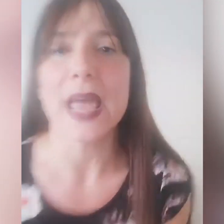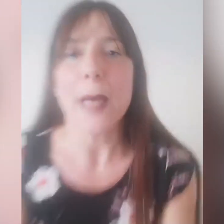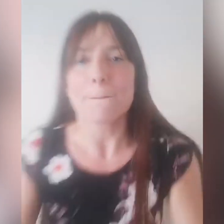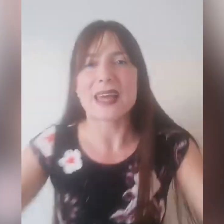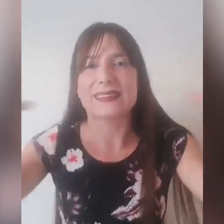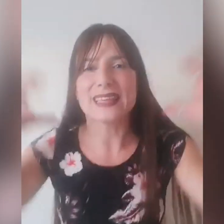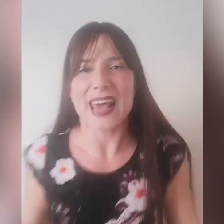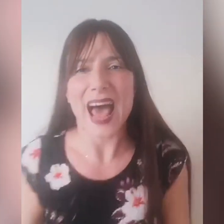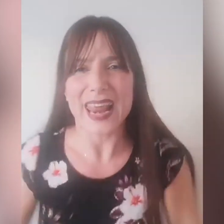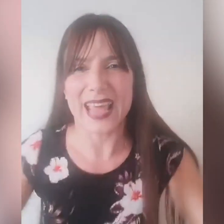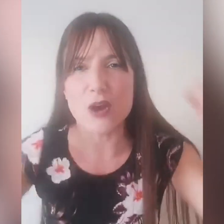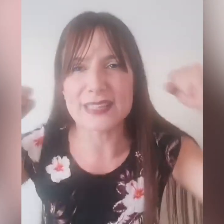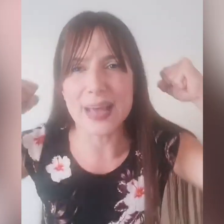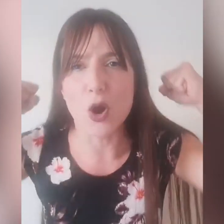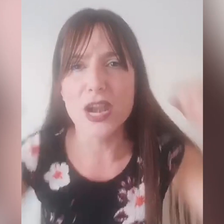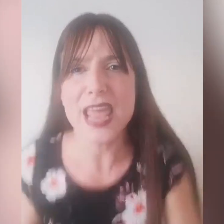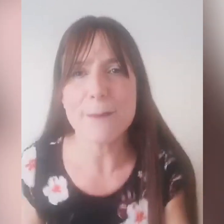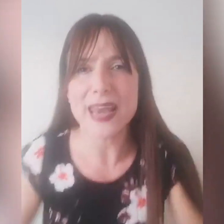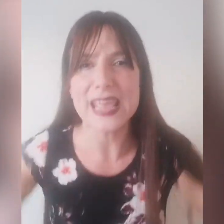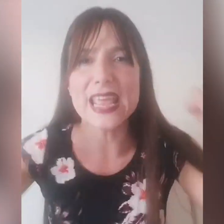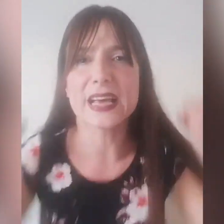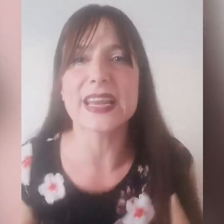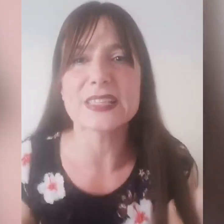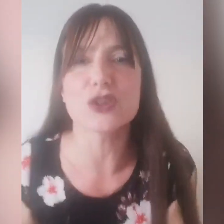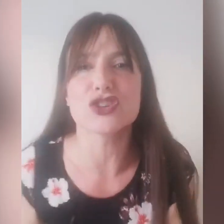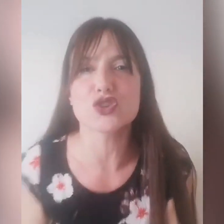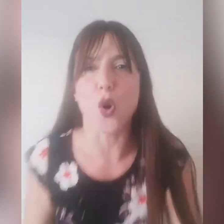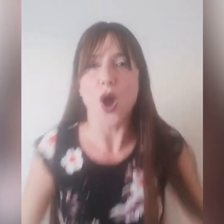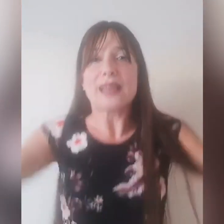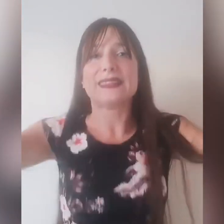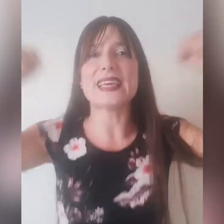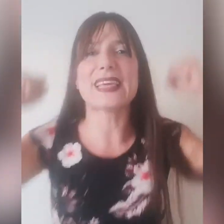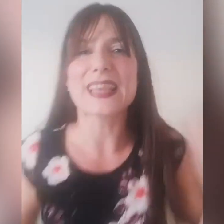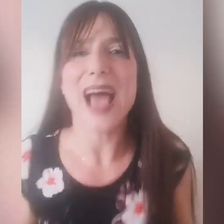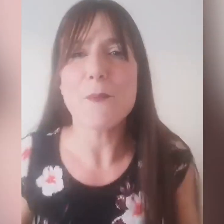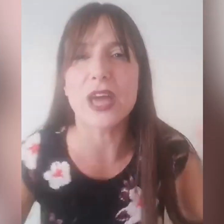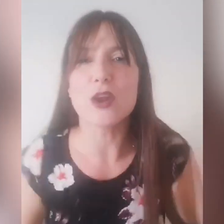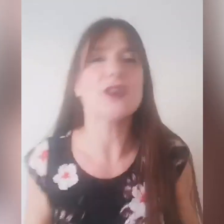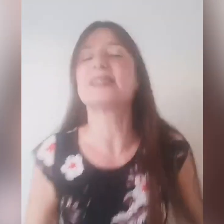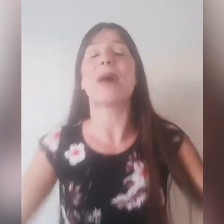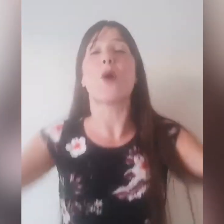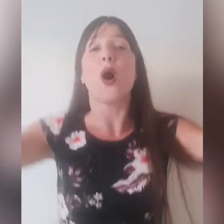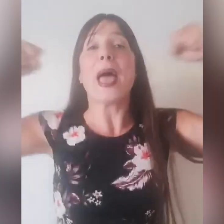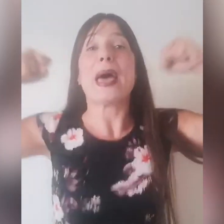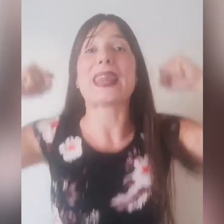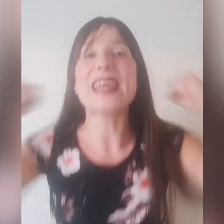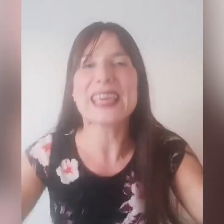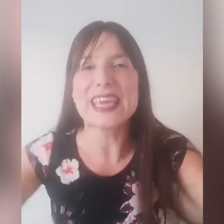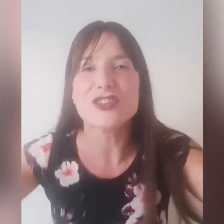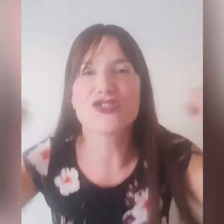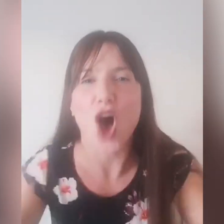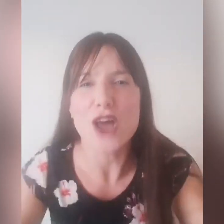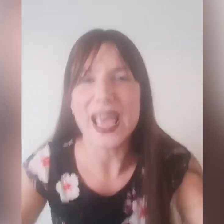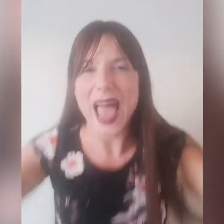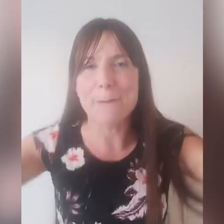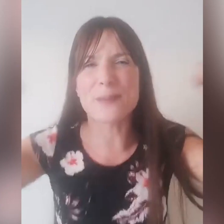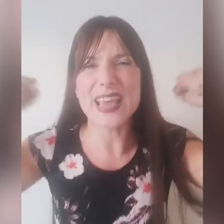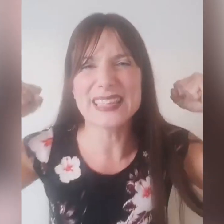per dichiarare che noi siamo liberi in Cristo Gesù, dichiariamo che noi siamo ricchi in gioia e pieni di